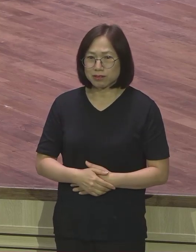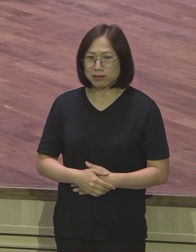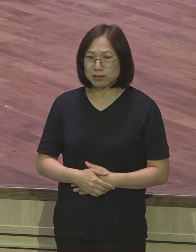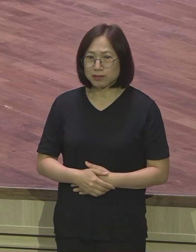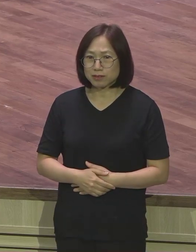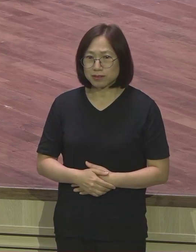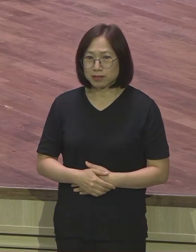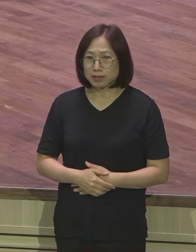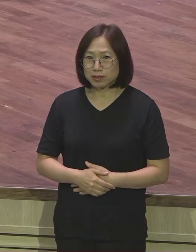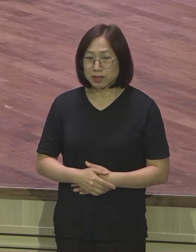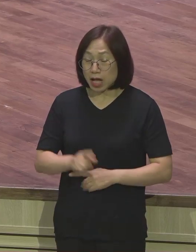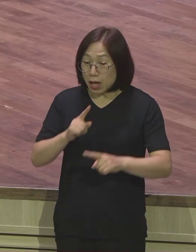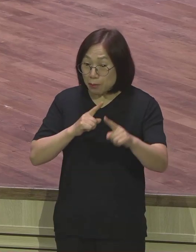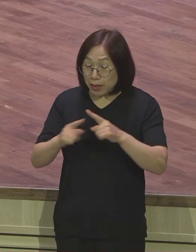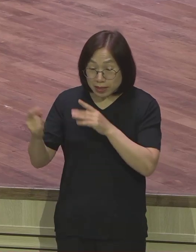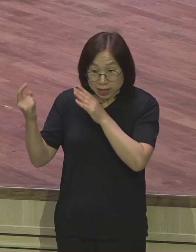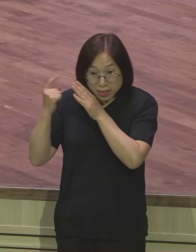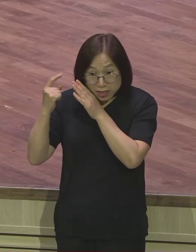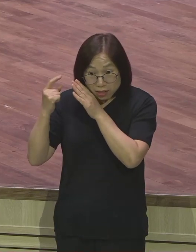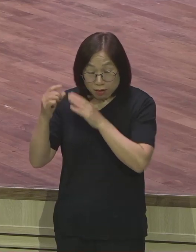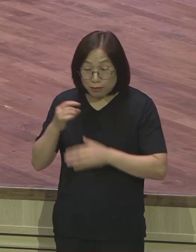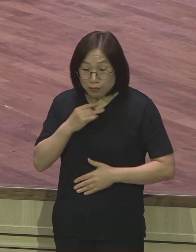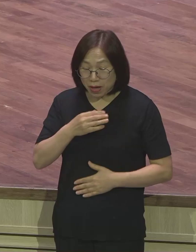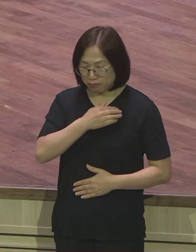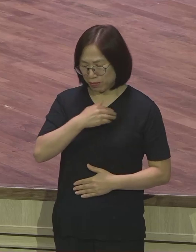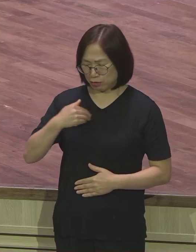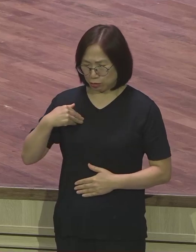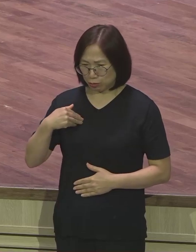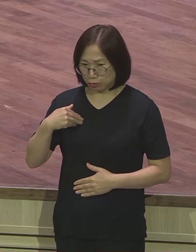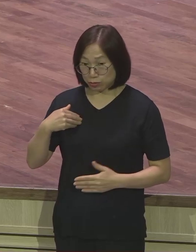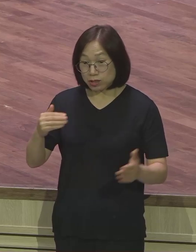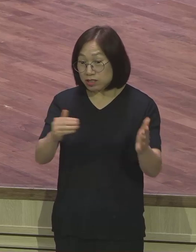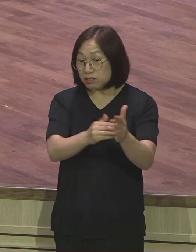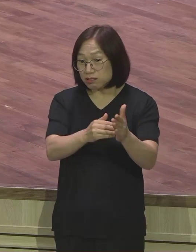말씀을 듣는 것만으로 만족하고 끝내기 때문에 그렇습니다